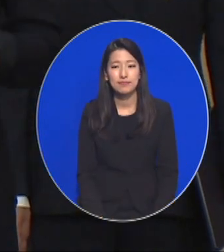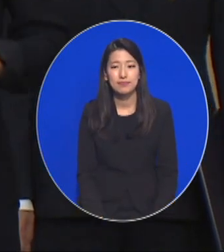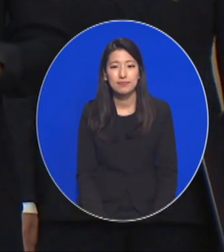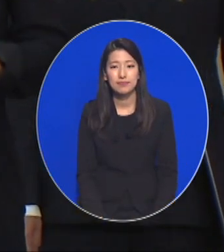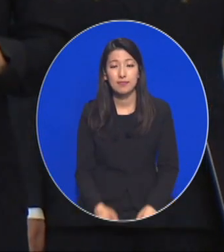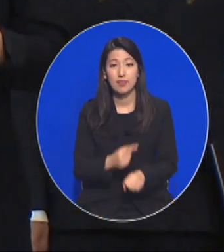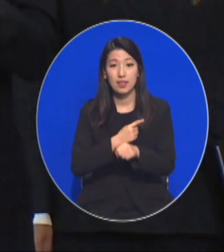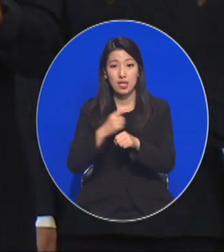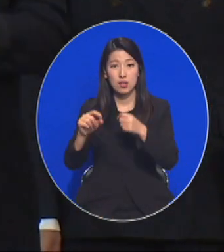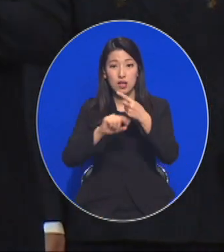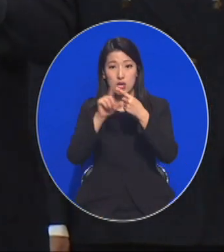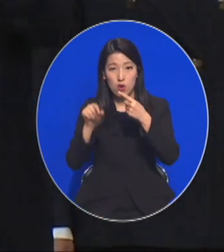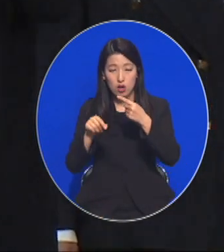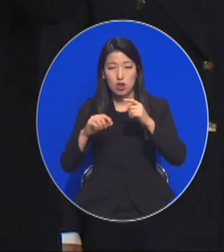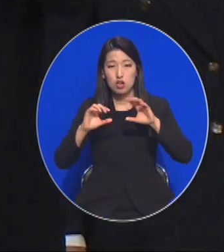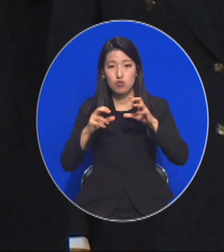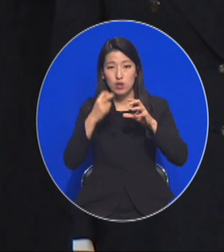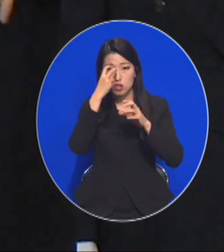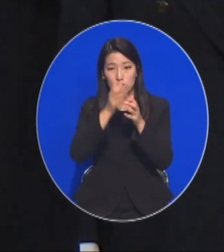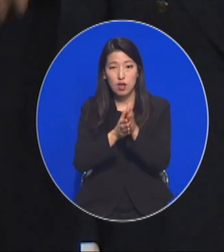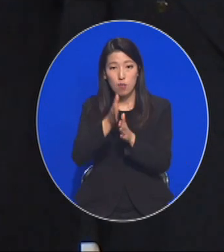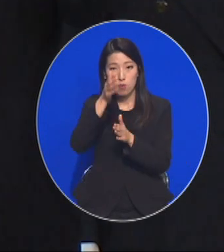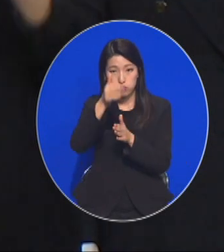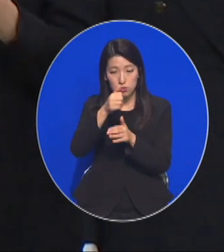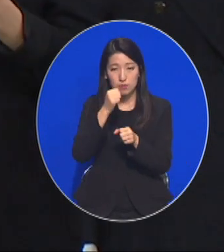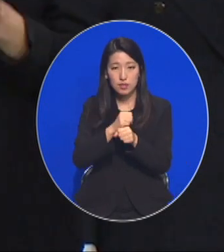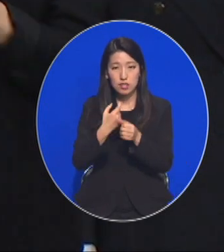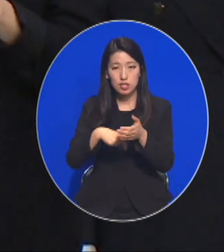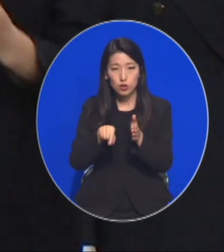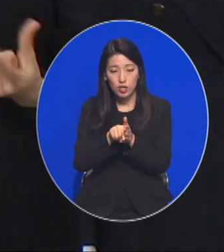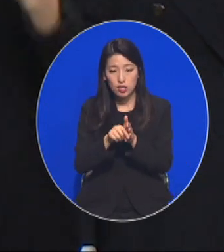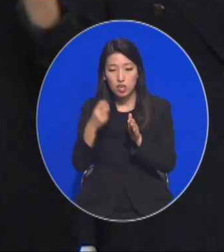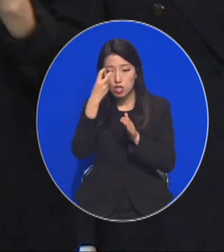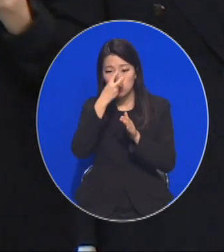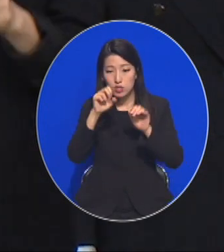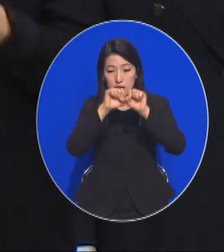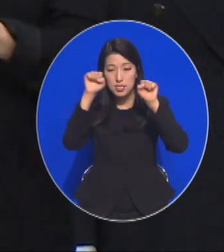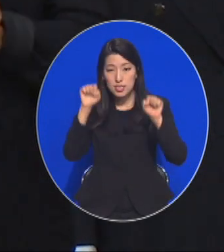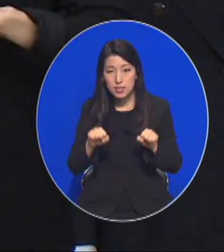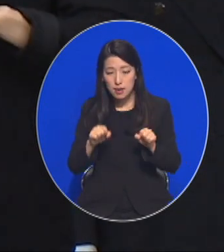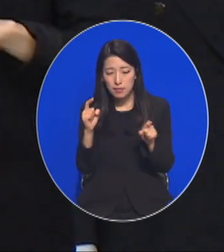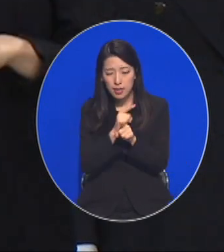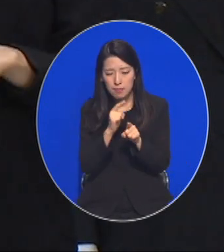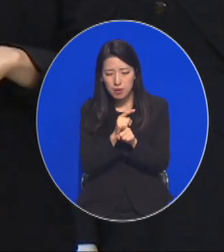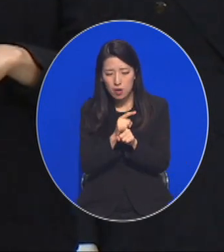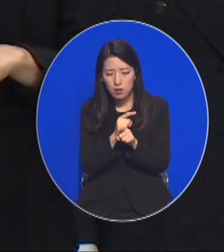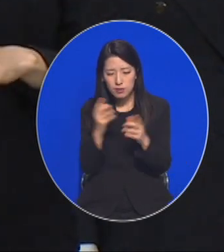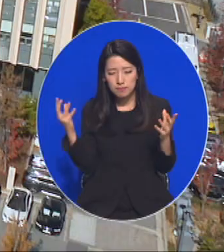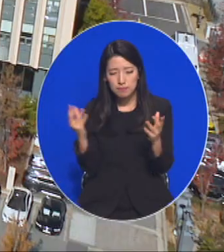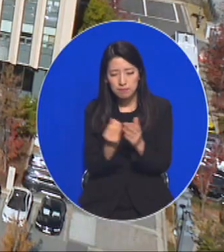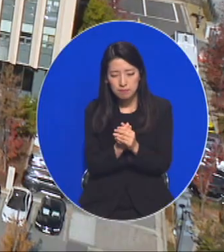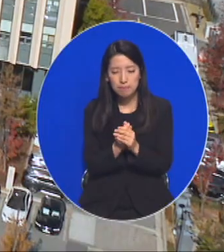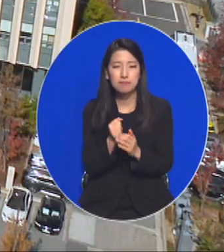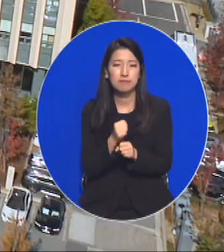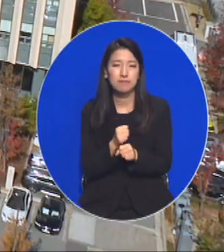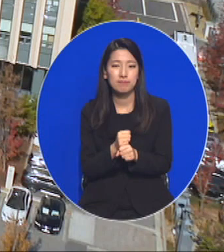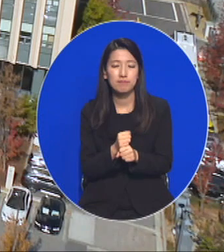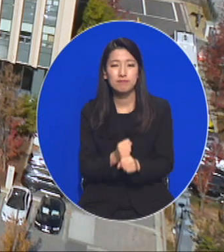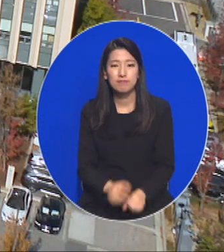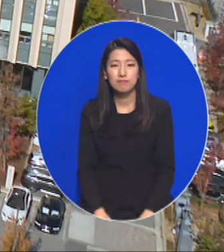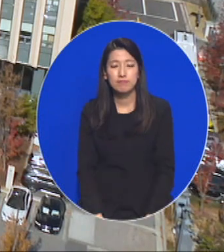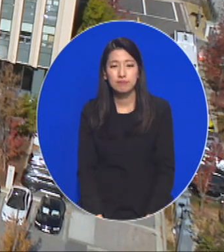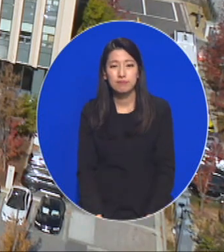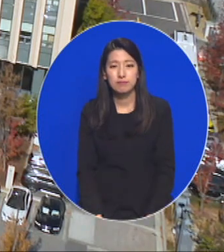1월 국가수사본부가 출범할 수 있도록 수사 시스템 개편을 연내 완료하겠다고 밝혔습니다. 사건